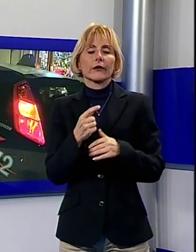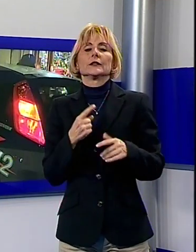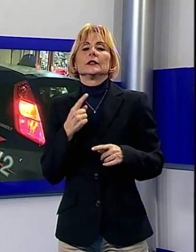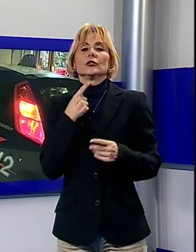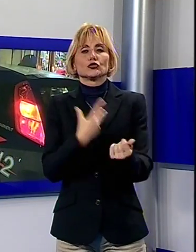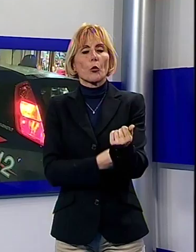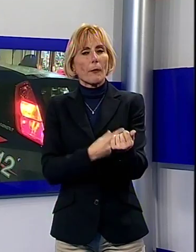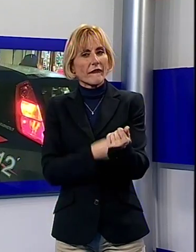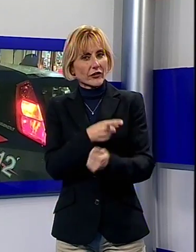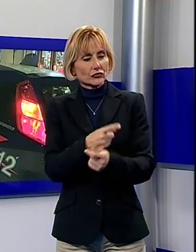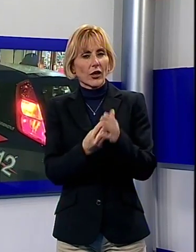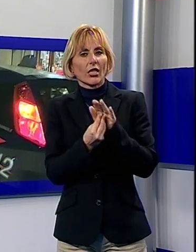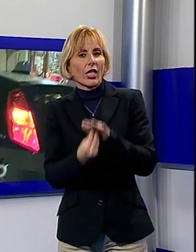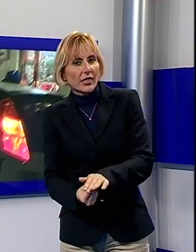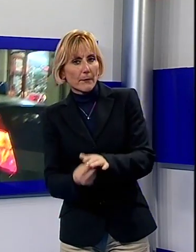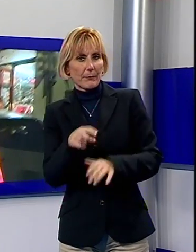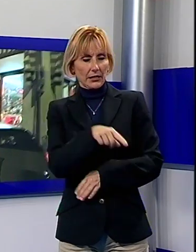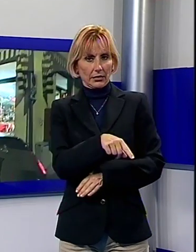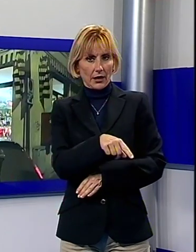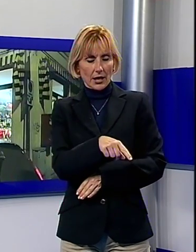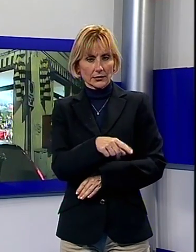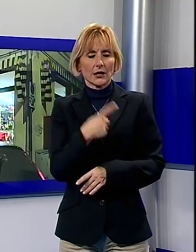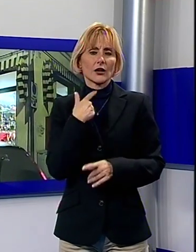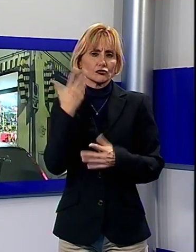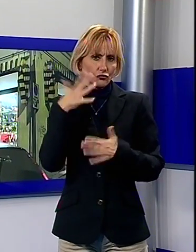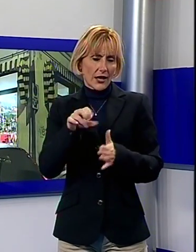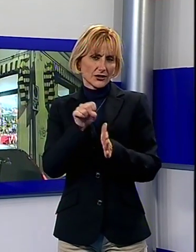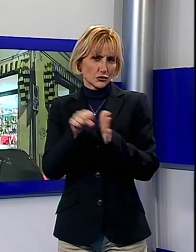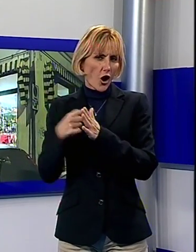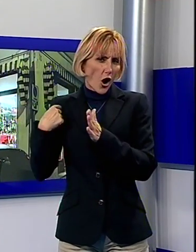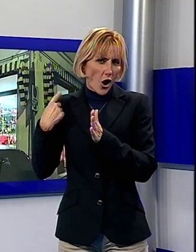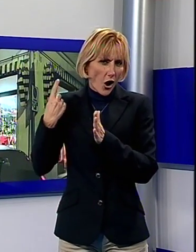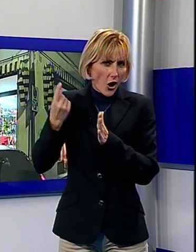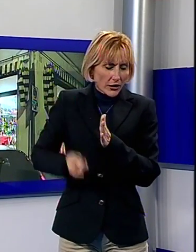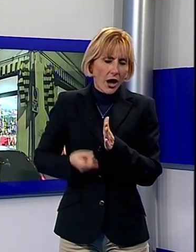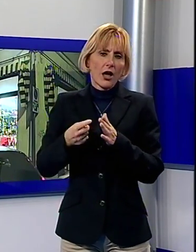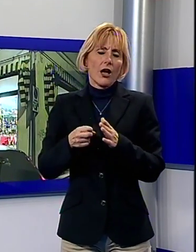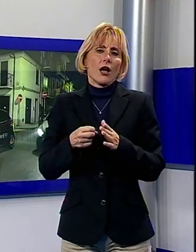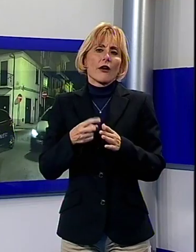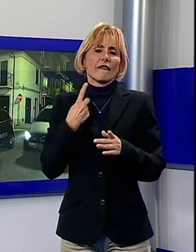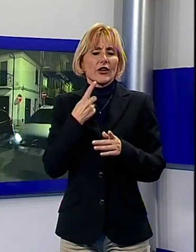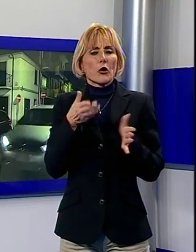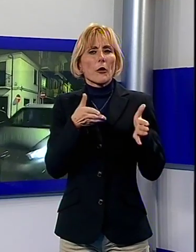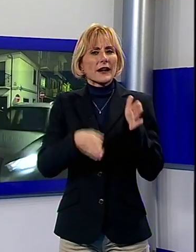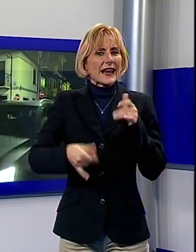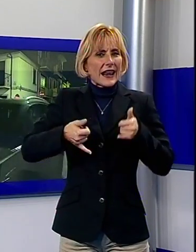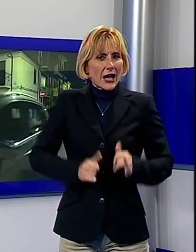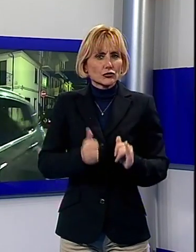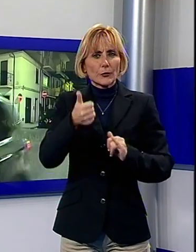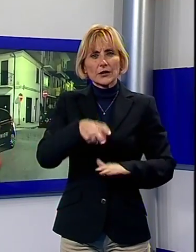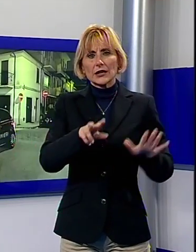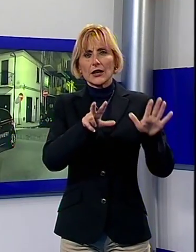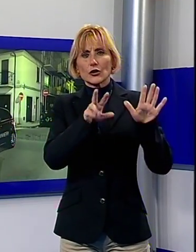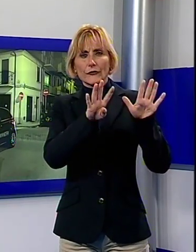che crea una dipendenza devastante come dimostra la sua storia di sostanza che ha falciato tra gli anni 70 e 80 un pezzo